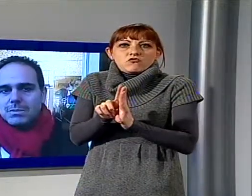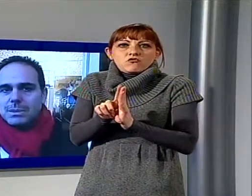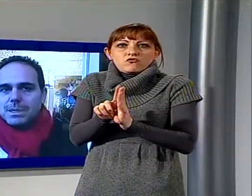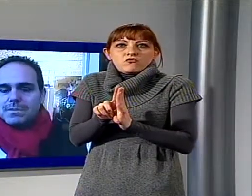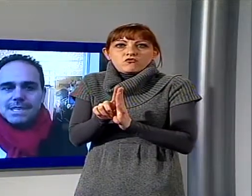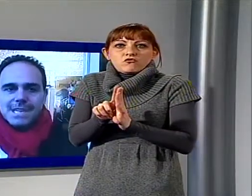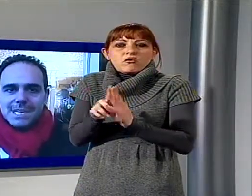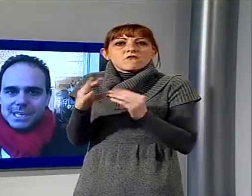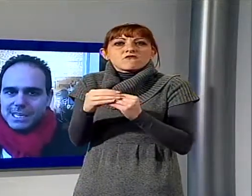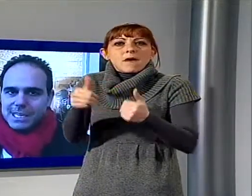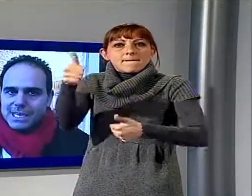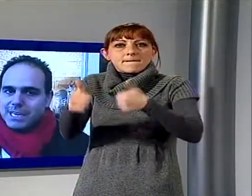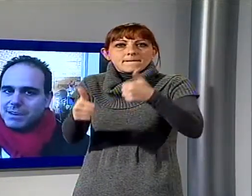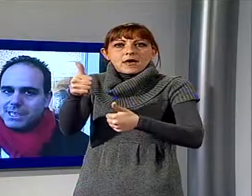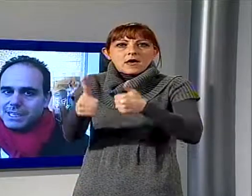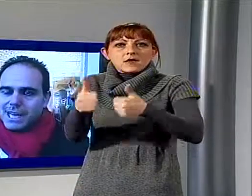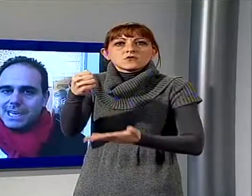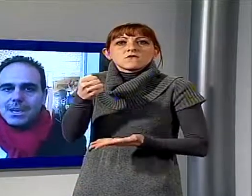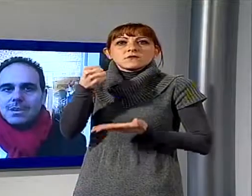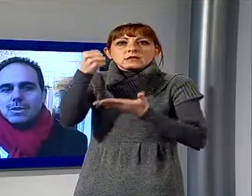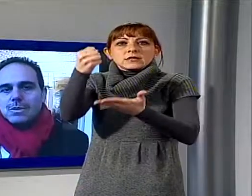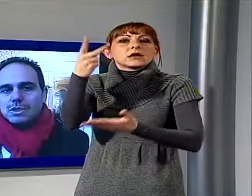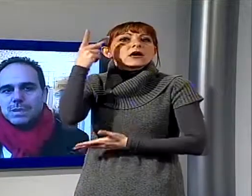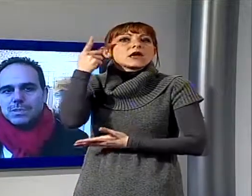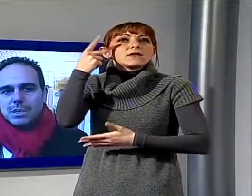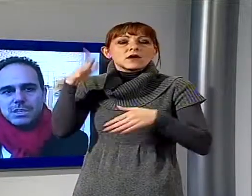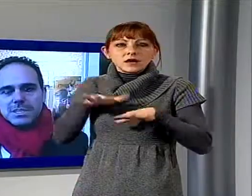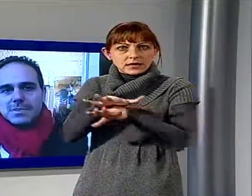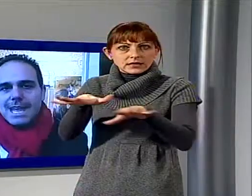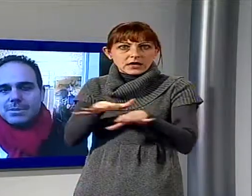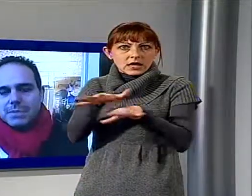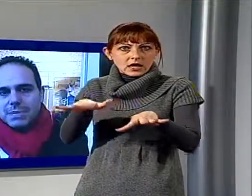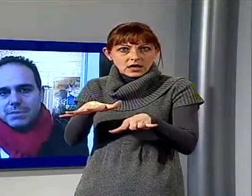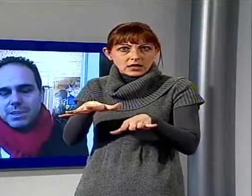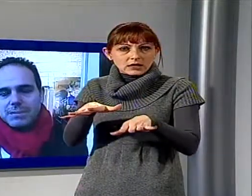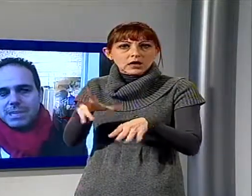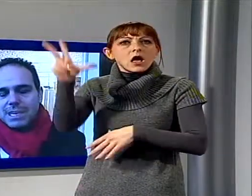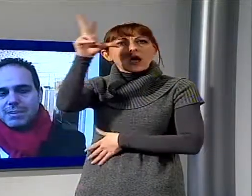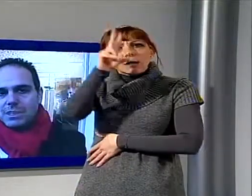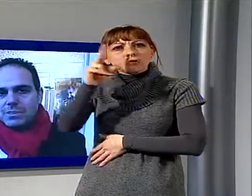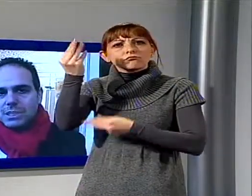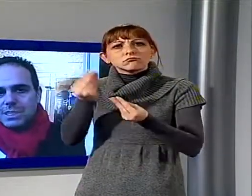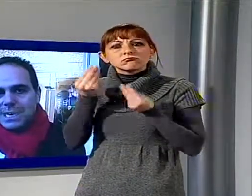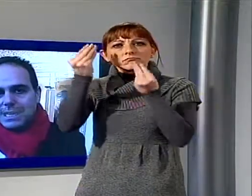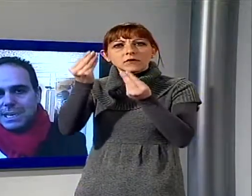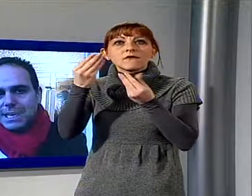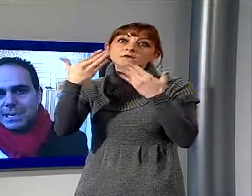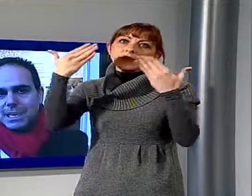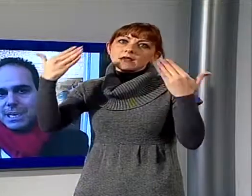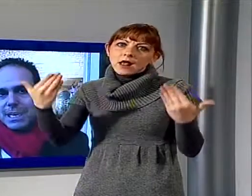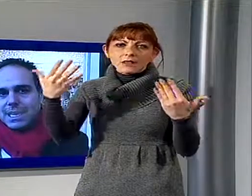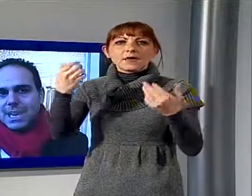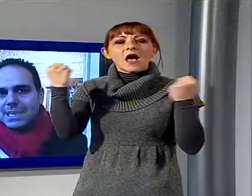bando per finanziare i carnevali d'Italia. Un riconoscimento che è già stato dato perché finalmente i carnevali sono rientrati